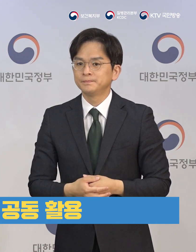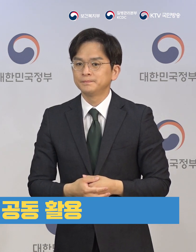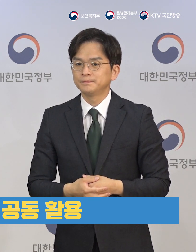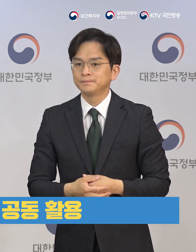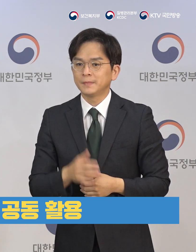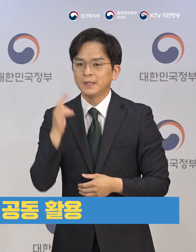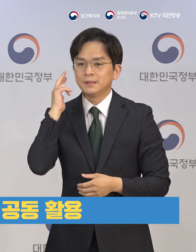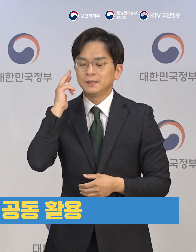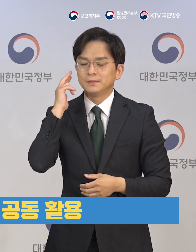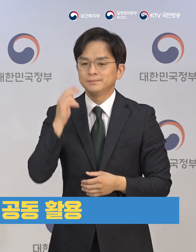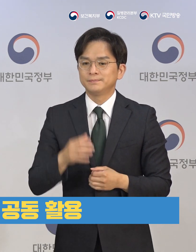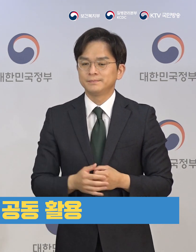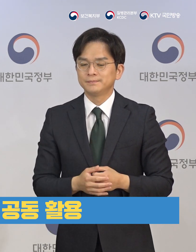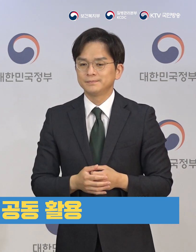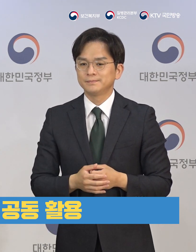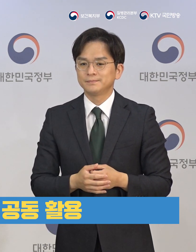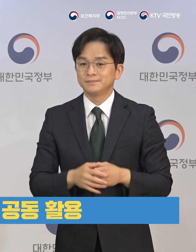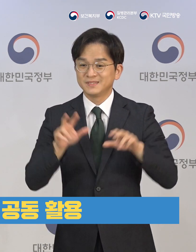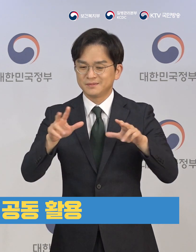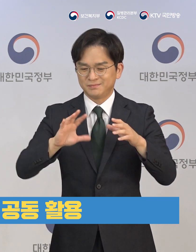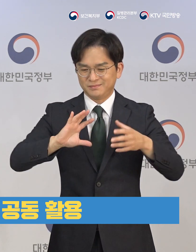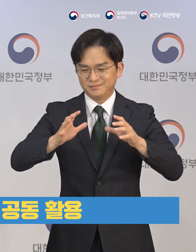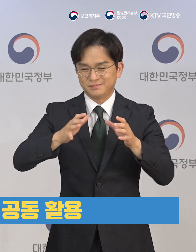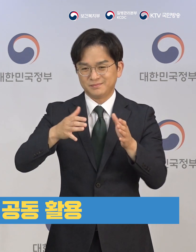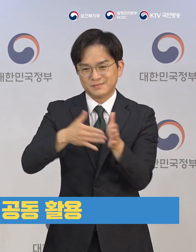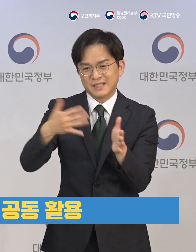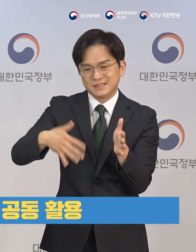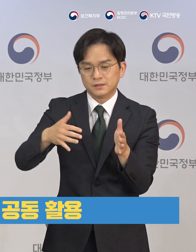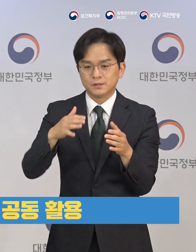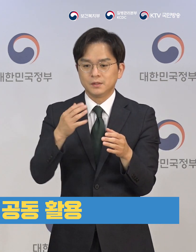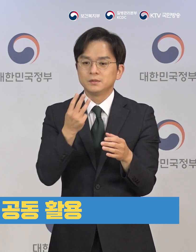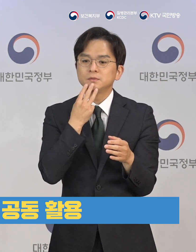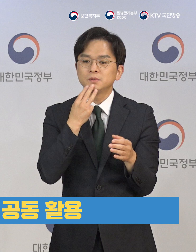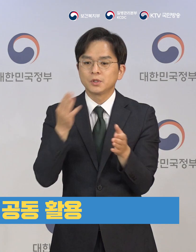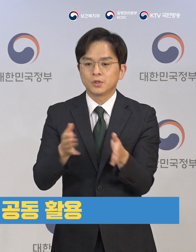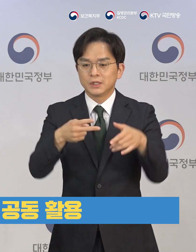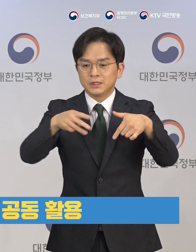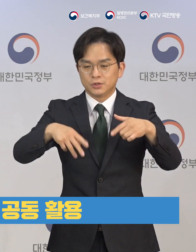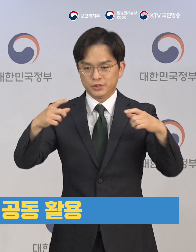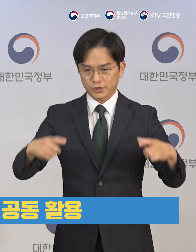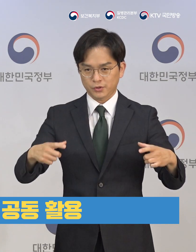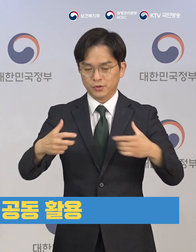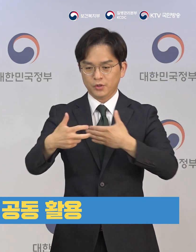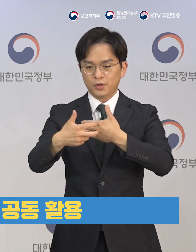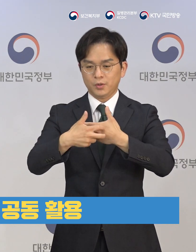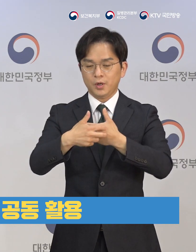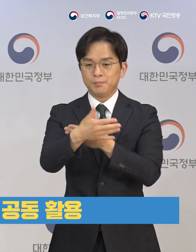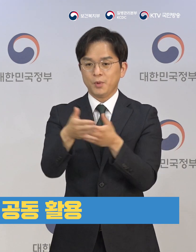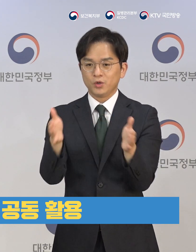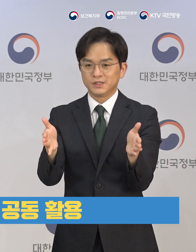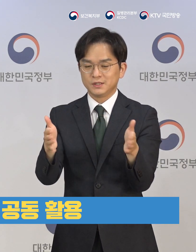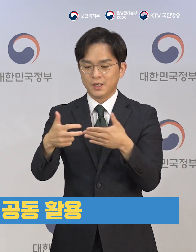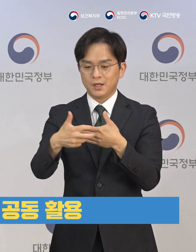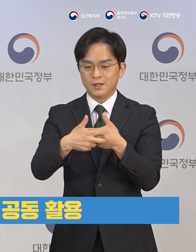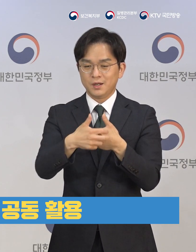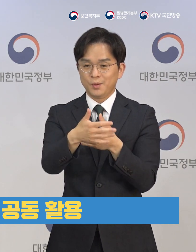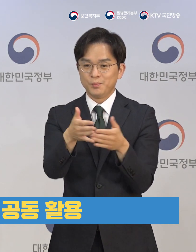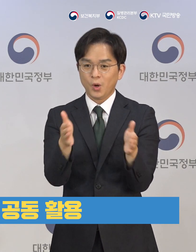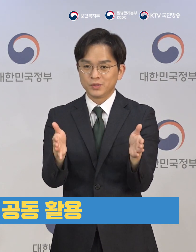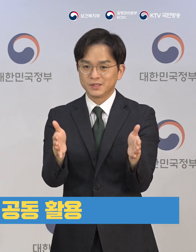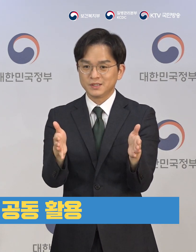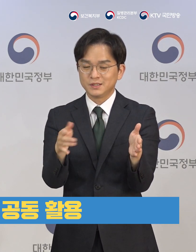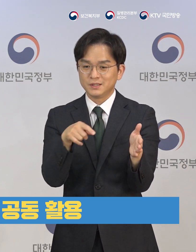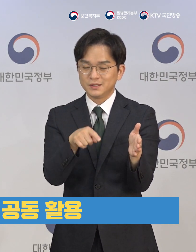활용과 관련되어서 아마도 다음 주 중에 최종적인 논의를 거쳐서